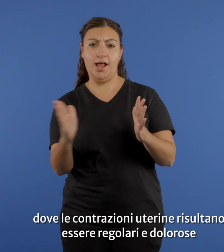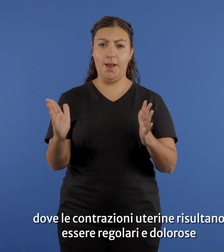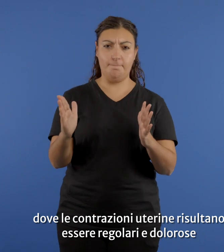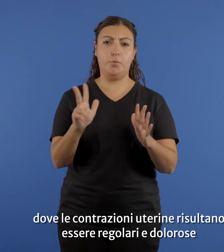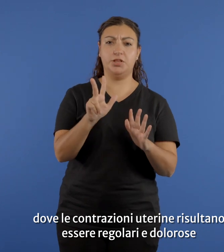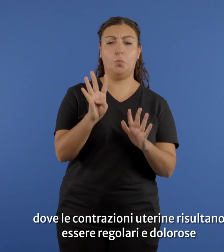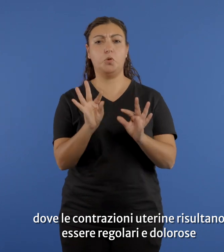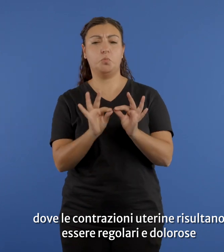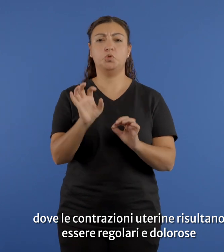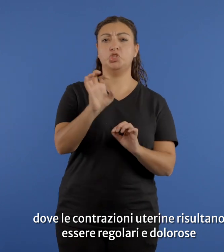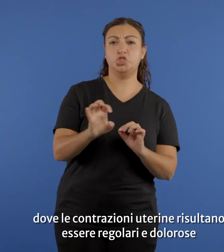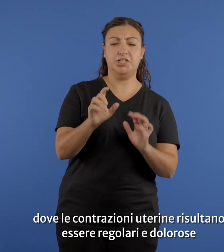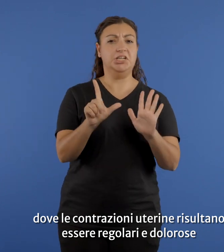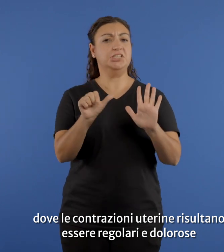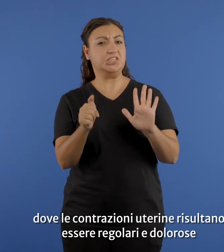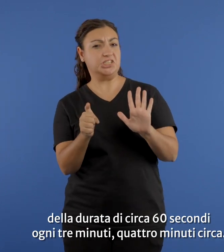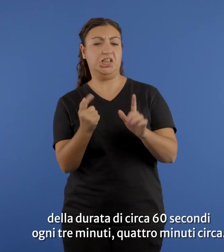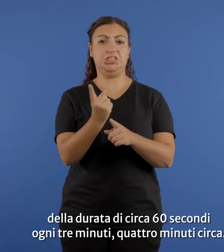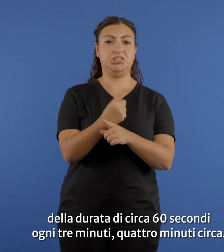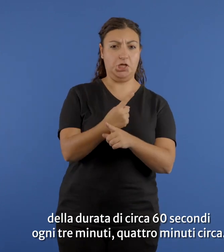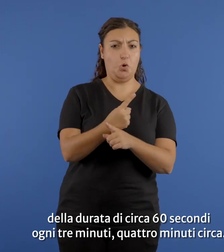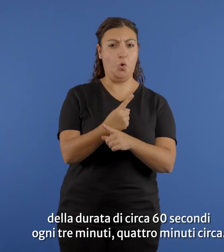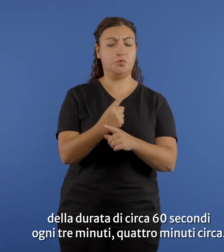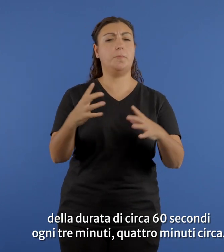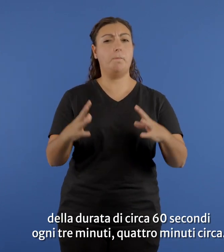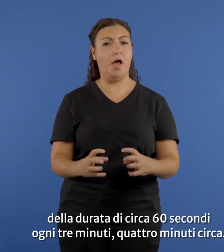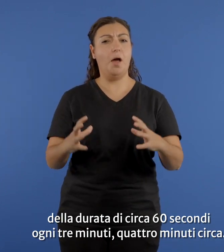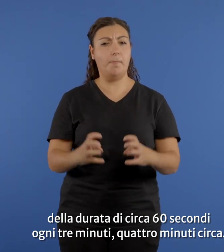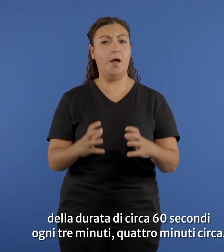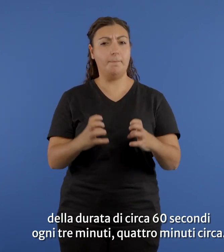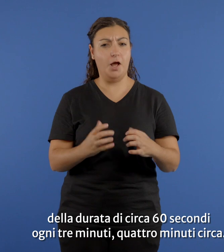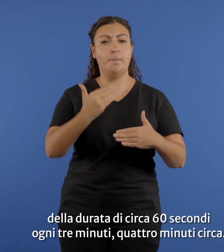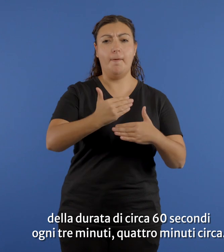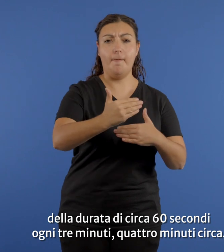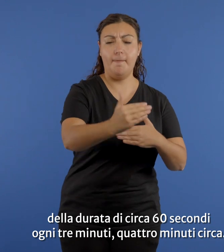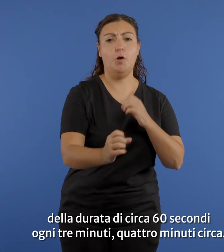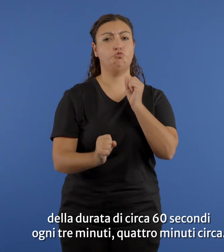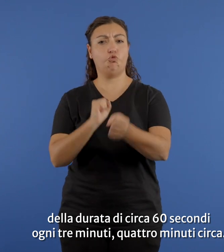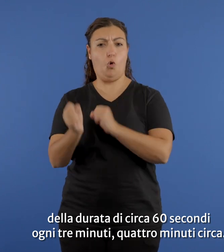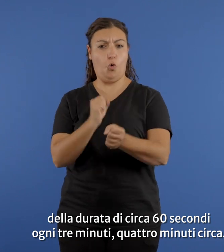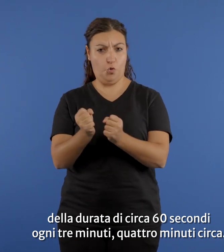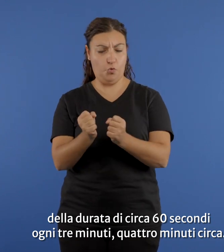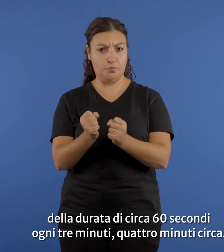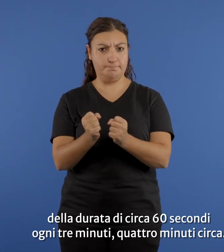essere regolari e dolorose, della durata di circa 60 secondi ogni 3-4 minuti circa.